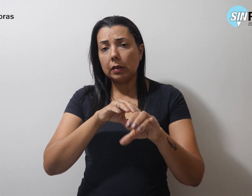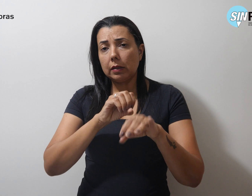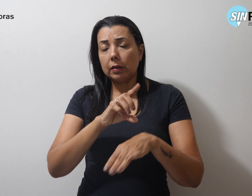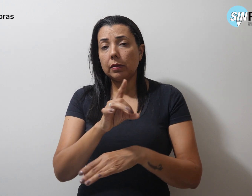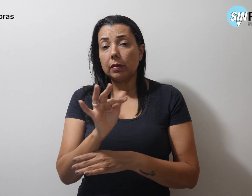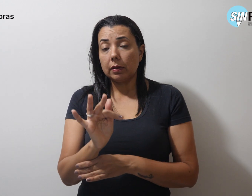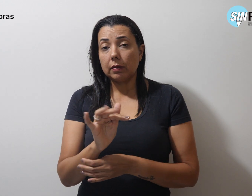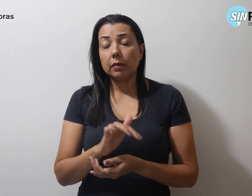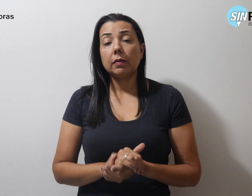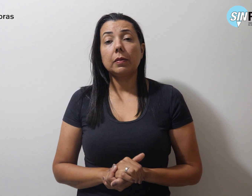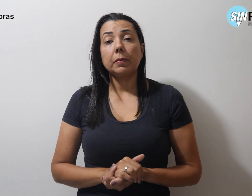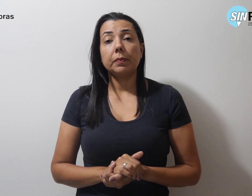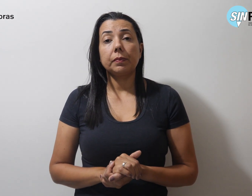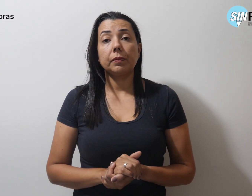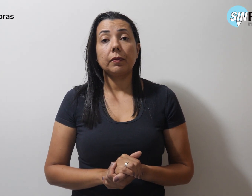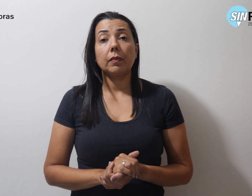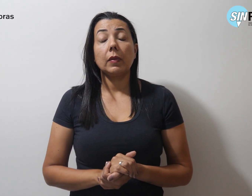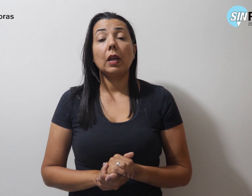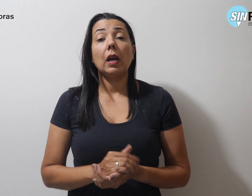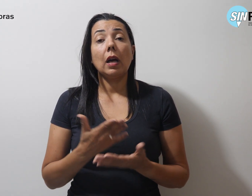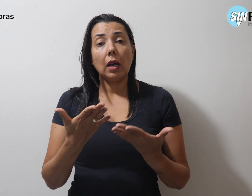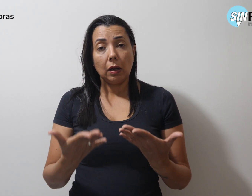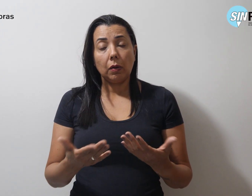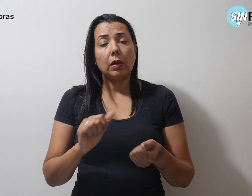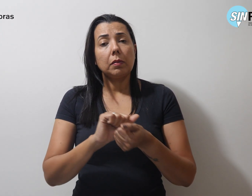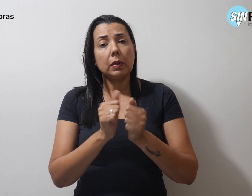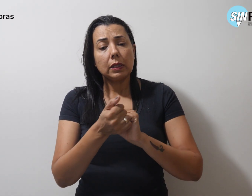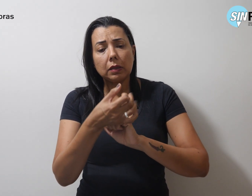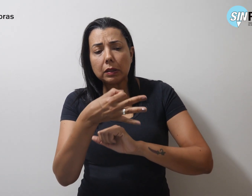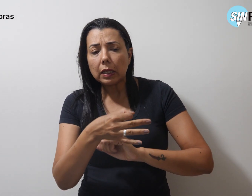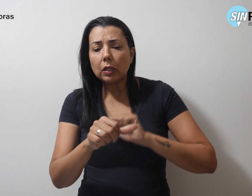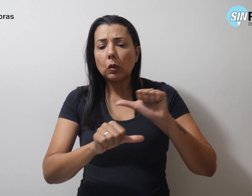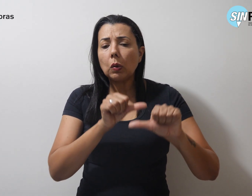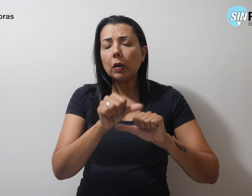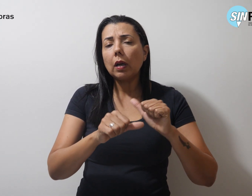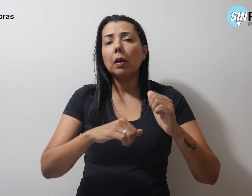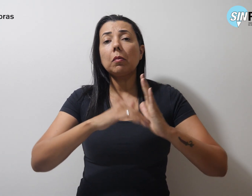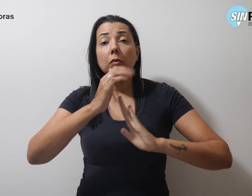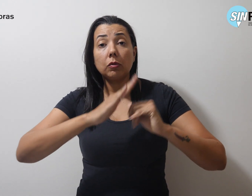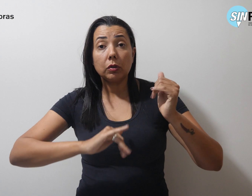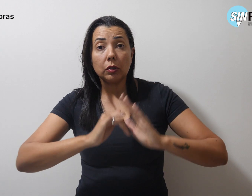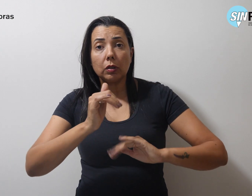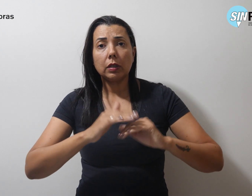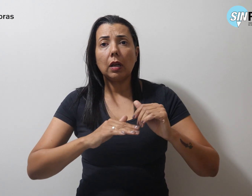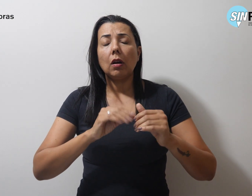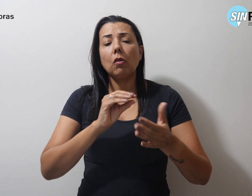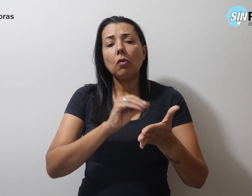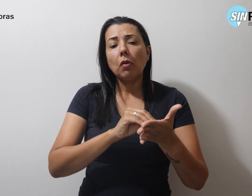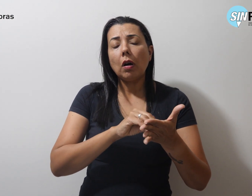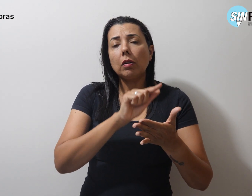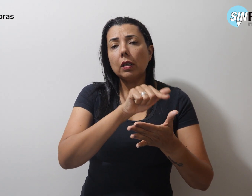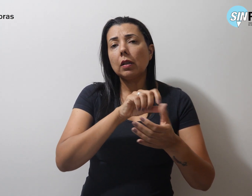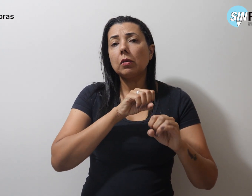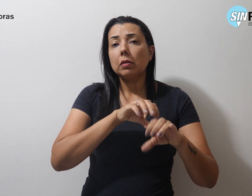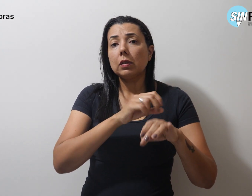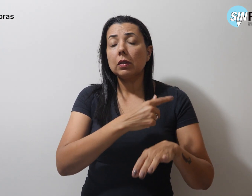Federal, a concessão de aptidão visa o suprimento de carências na rede pública nos